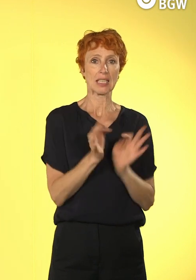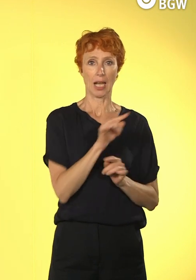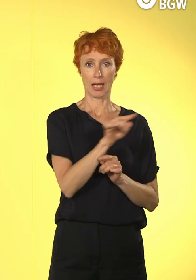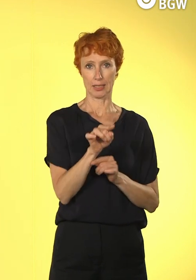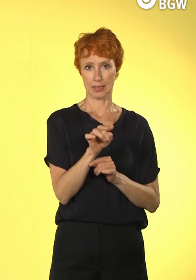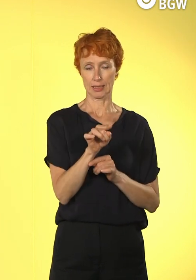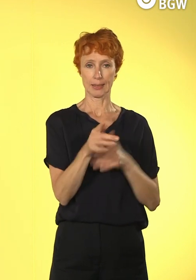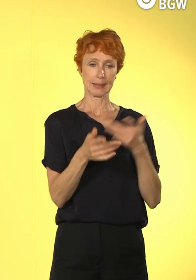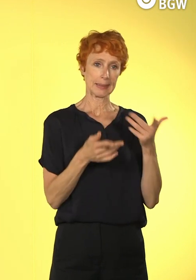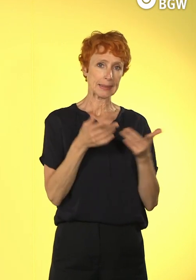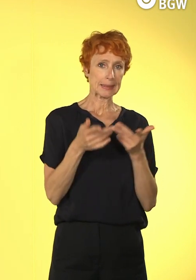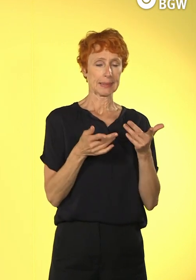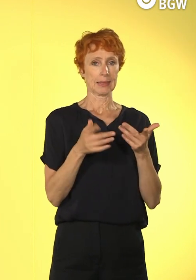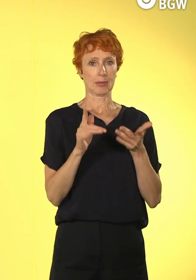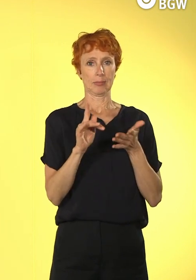also keine